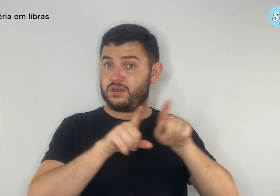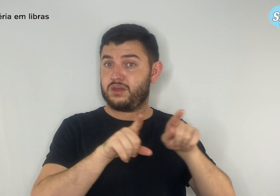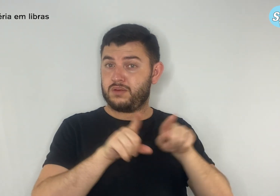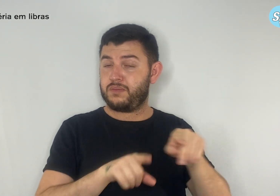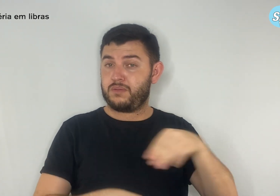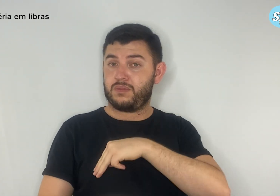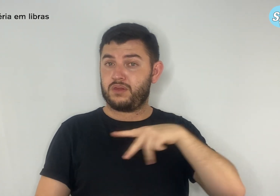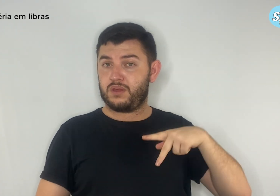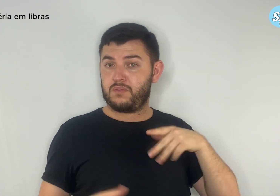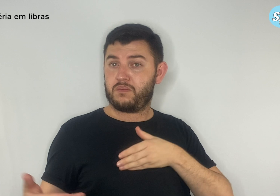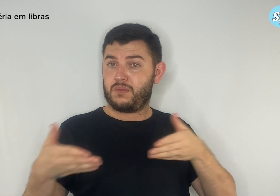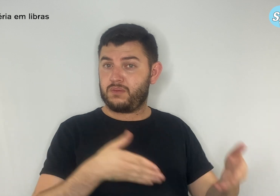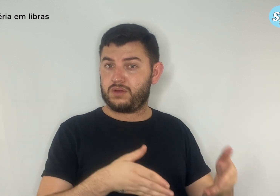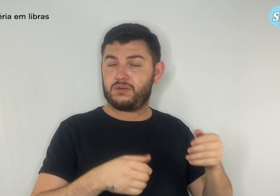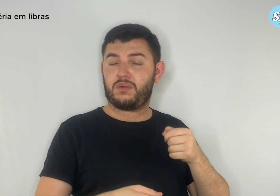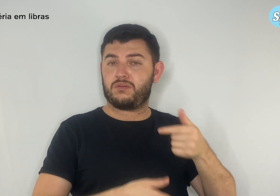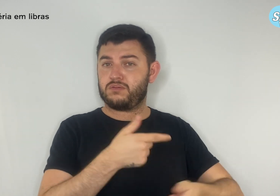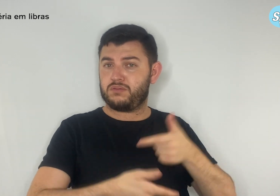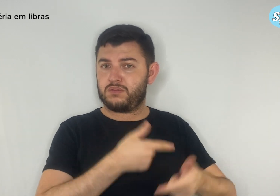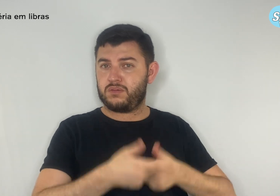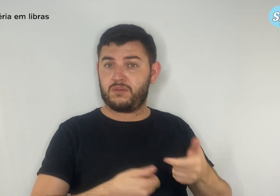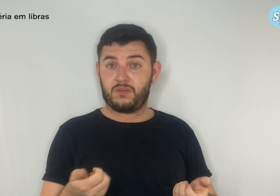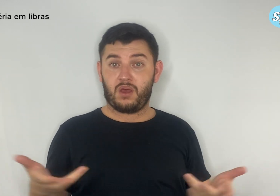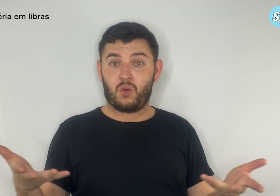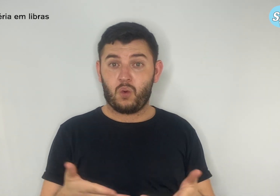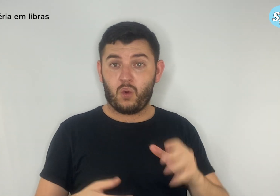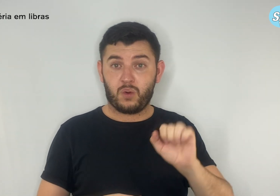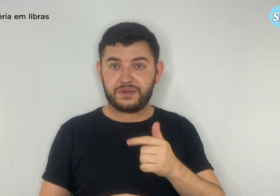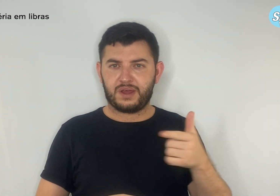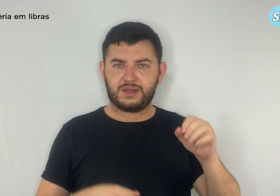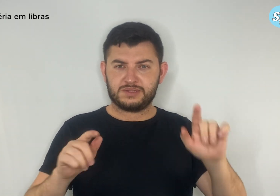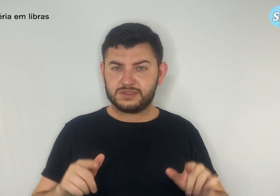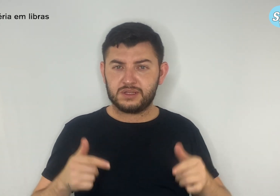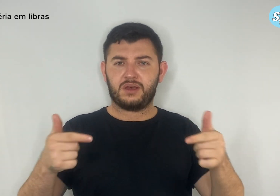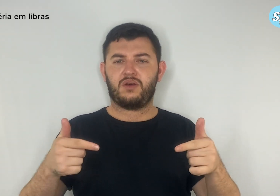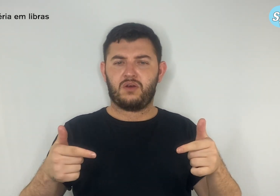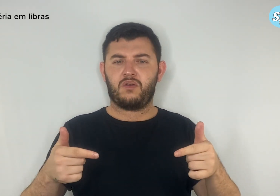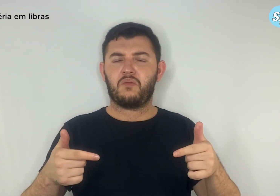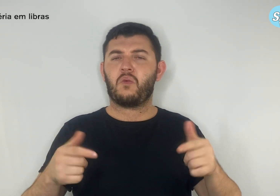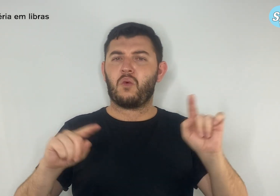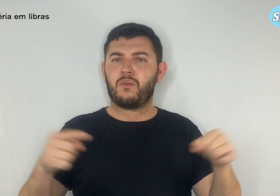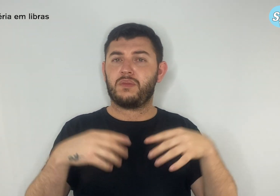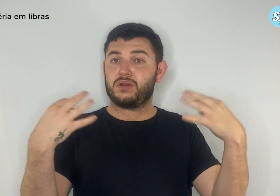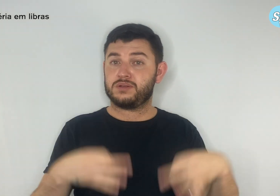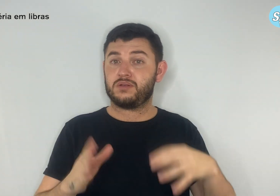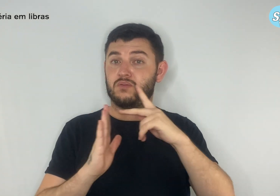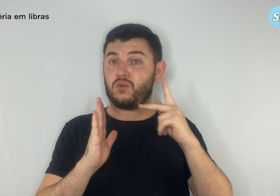Público. Agora, essas ações se combinarão no protocolo Simpro com você